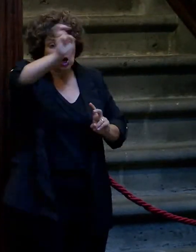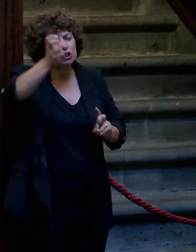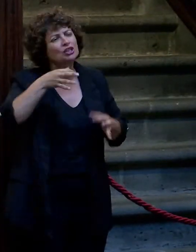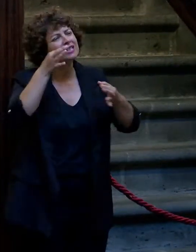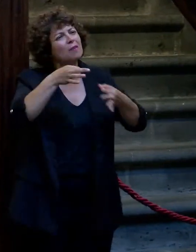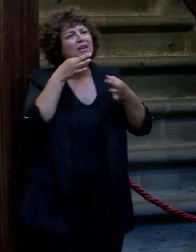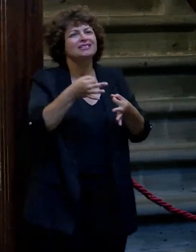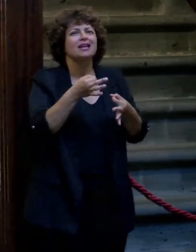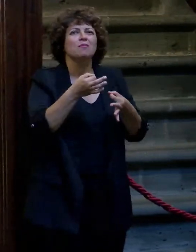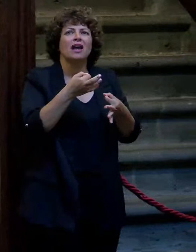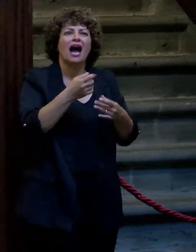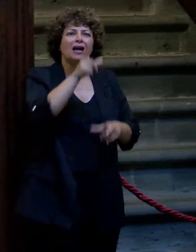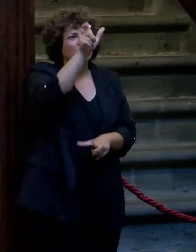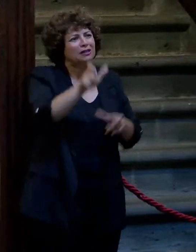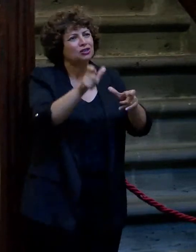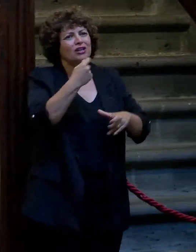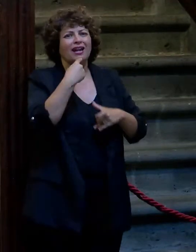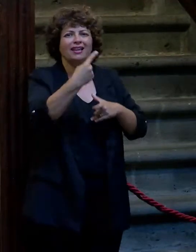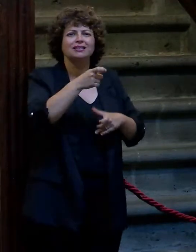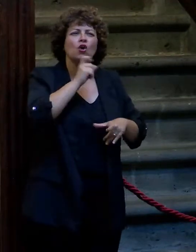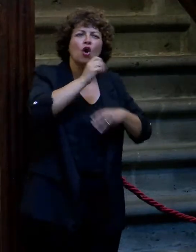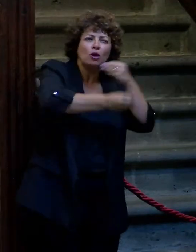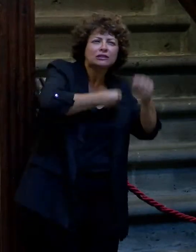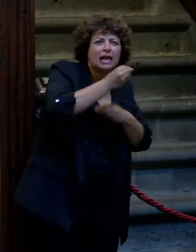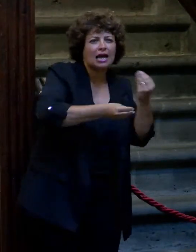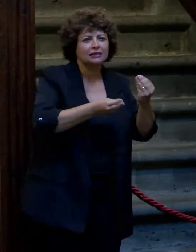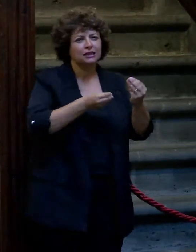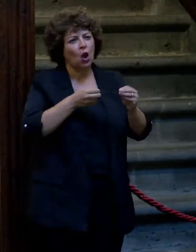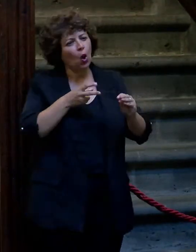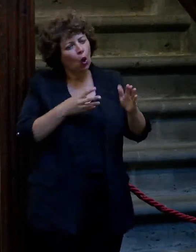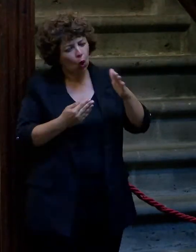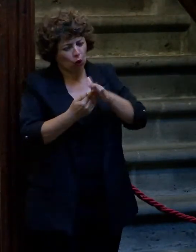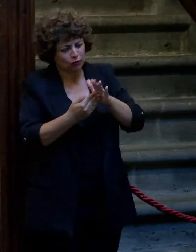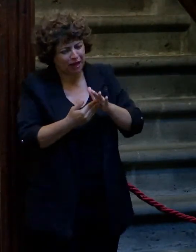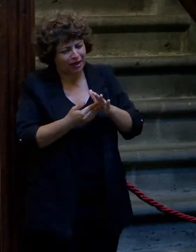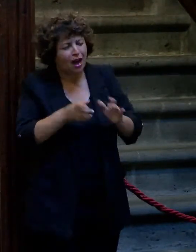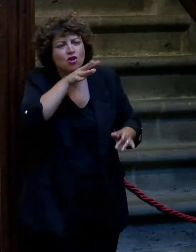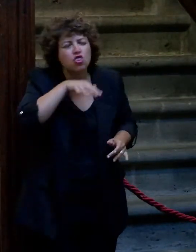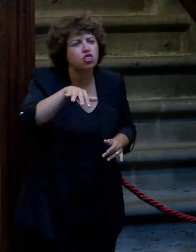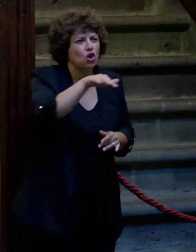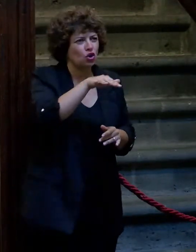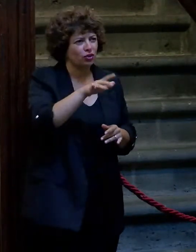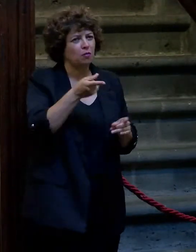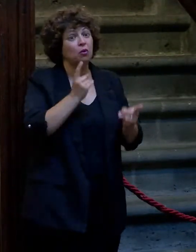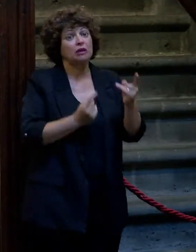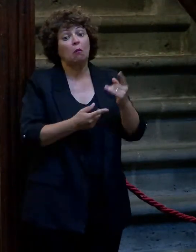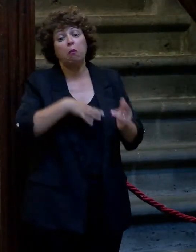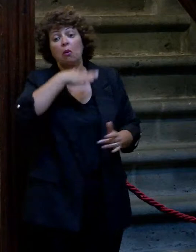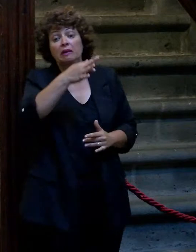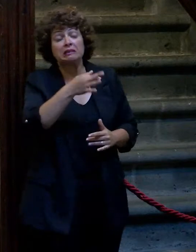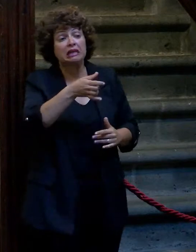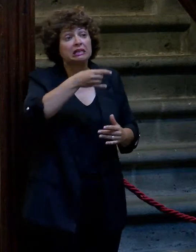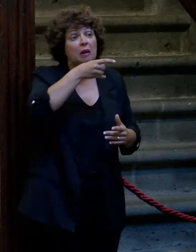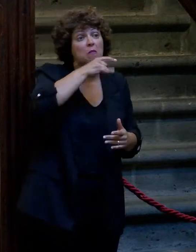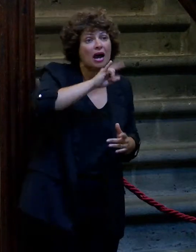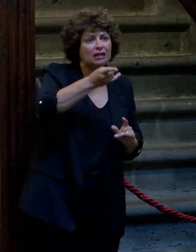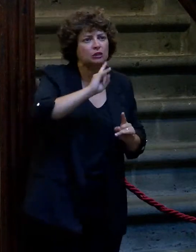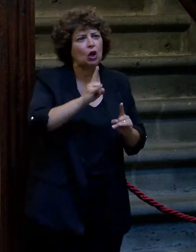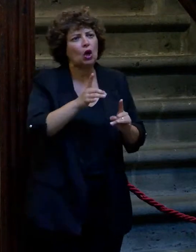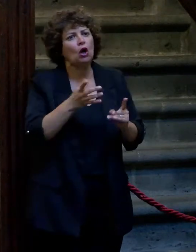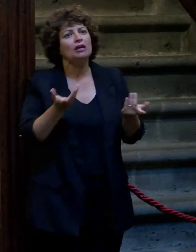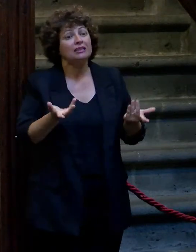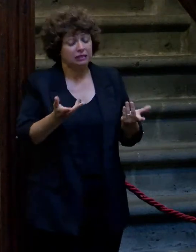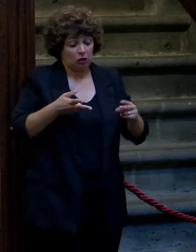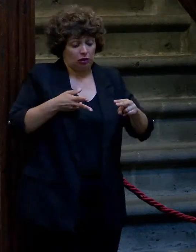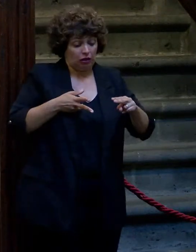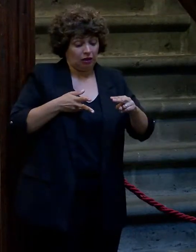dictamina cuál es el final o cómo se va a montar la escena o dónde van a cortar o qué les interesa, porque a veces no es que esté mal, sino simplemente que se les va la